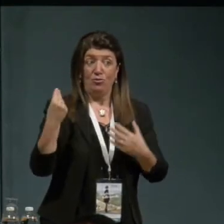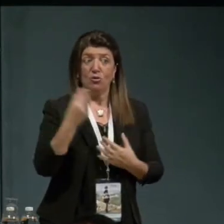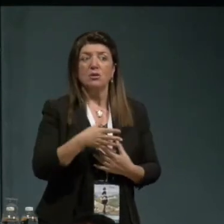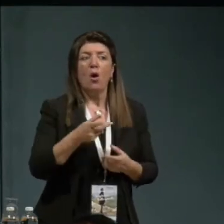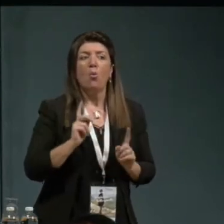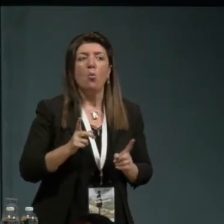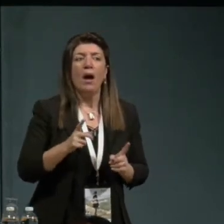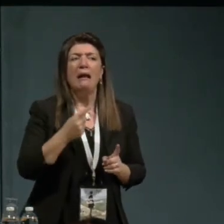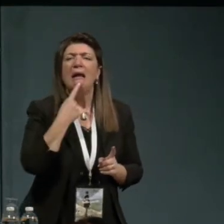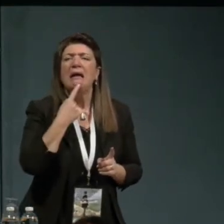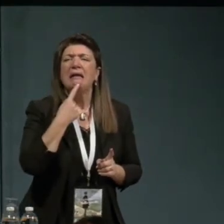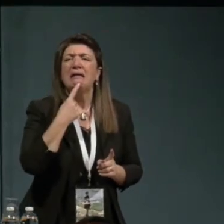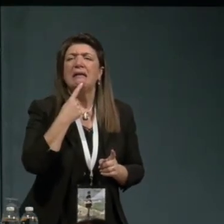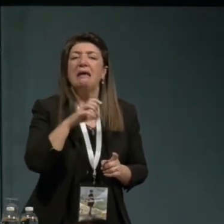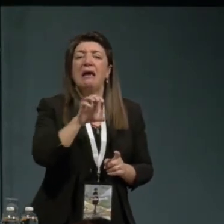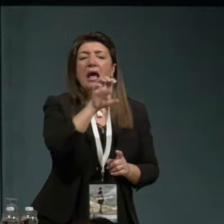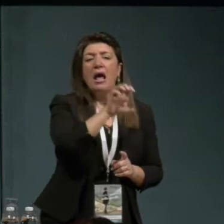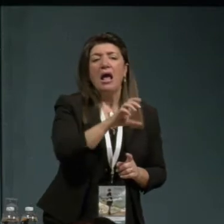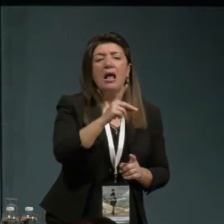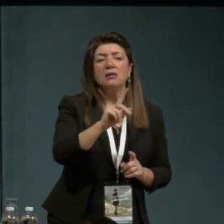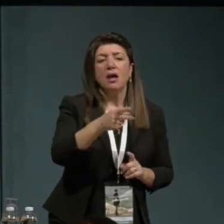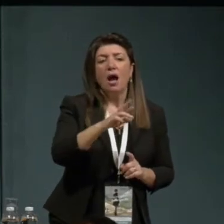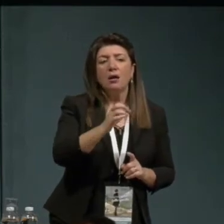Edgar Morin di fronte a questa sorpresa?